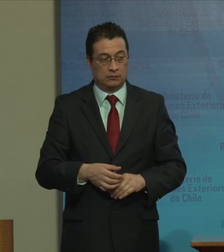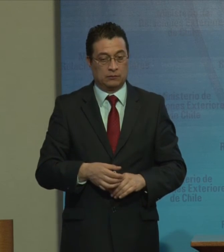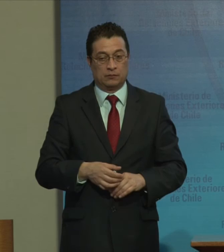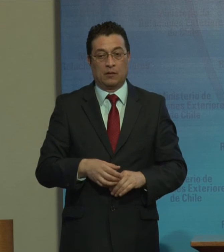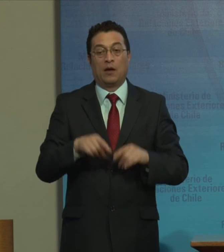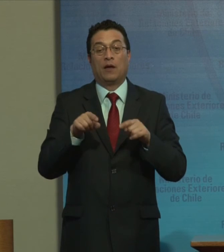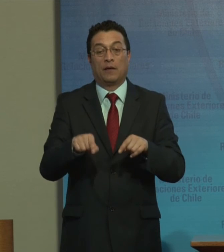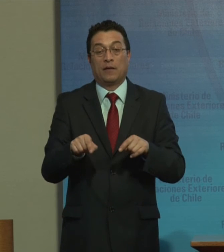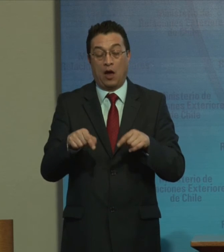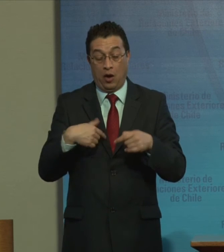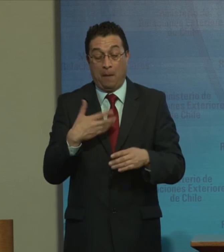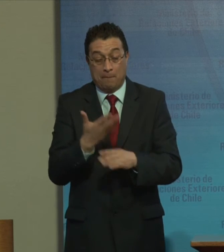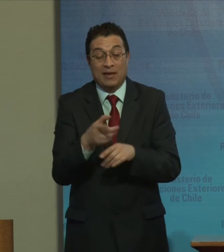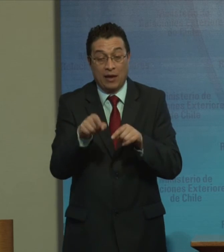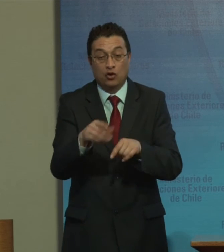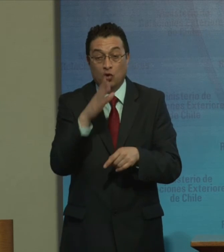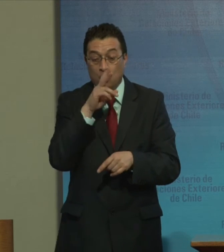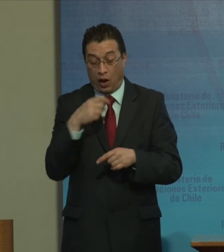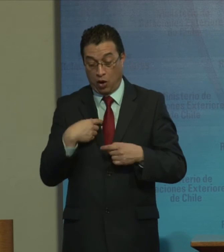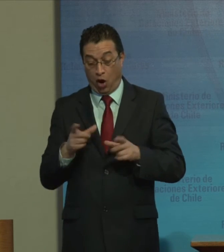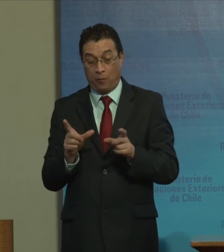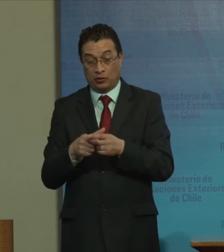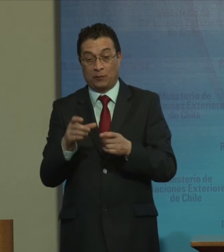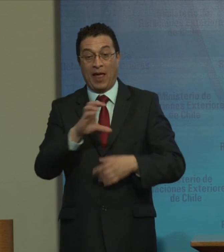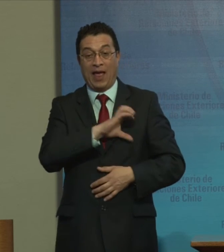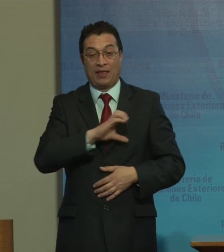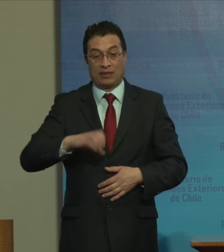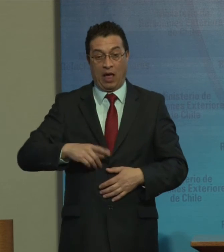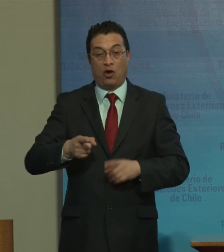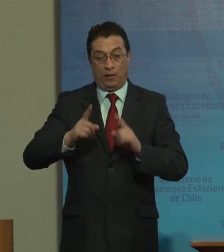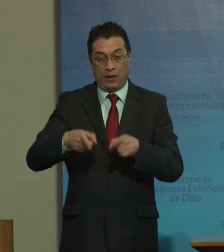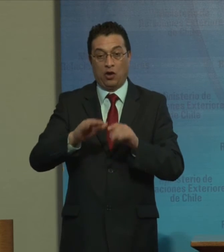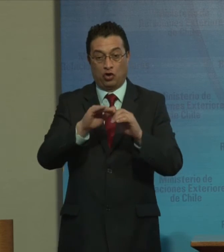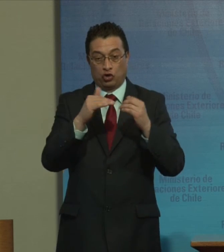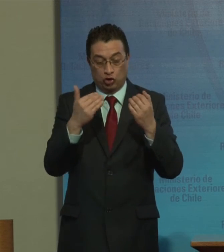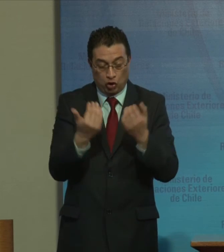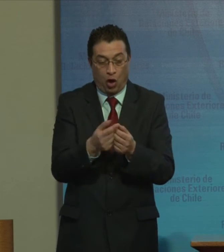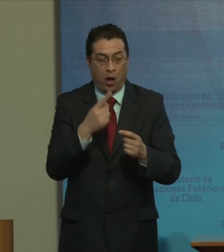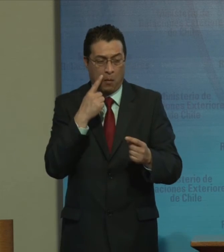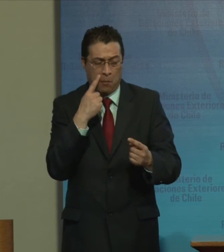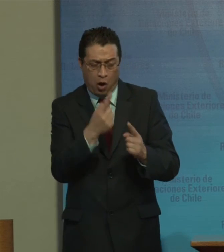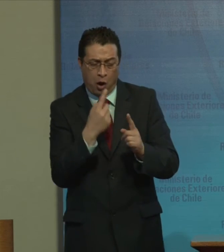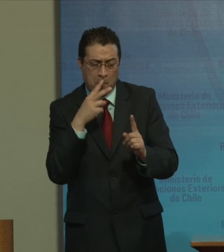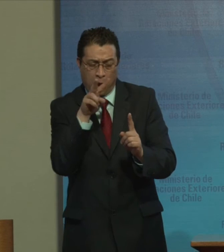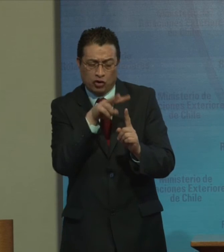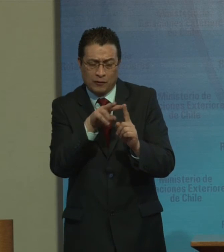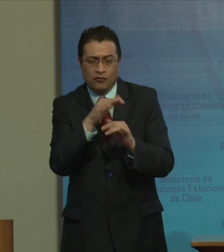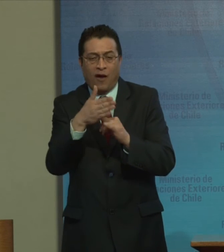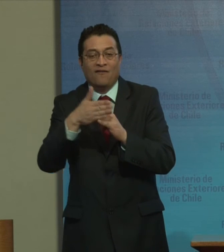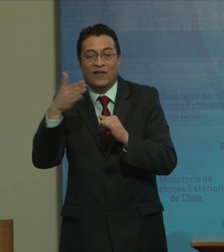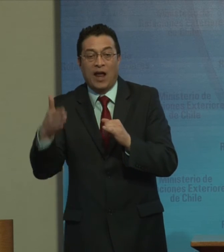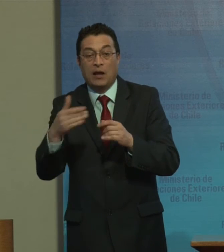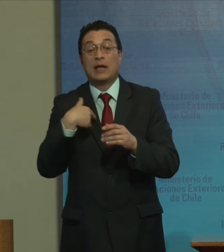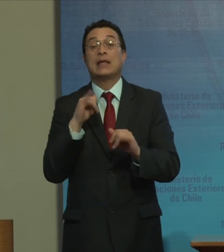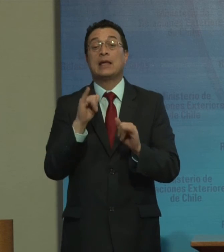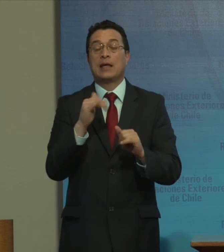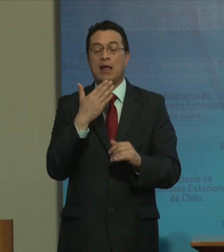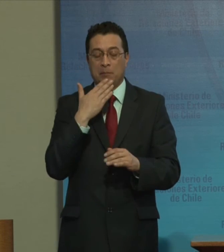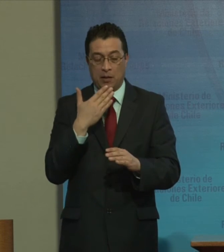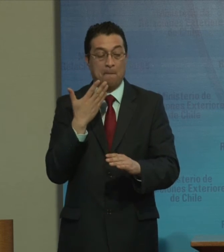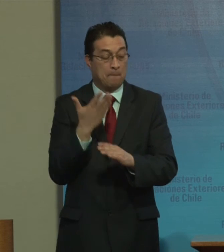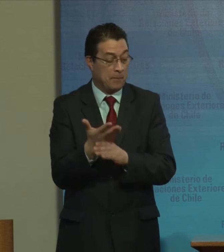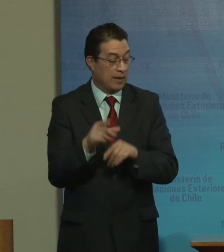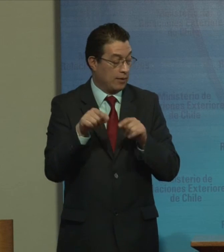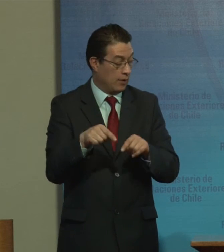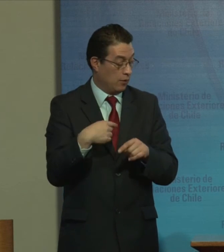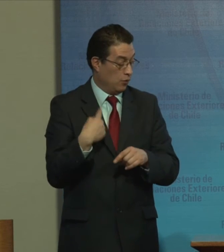Instamos para ello Como hace el comité A que el estado Aplique todas las Recomendaciones Y observaciones Finales Y solicitamos Como